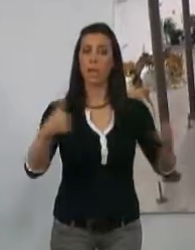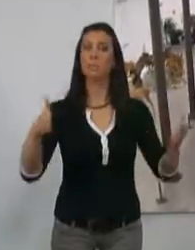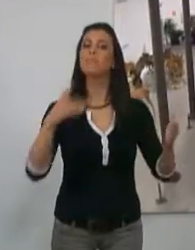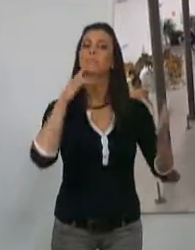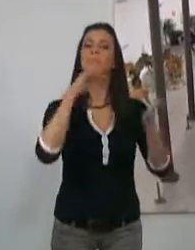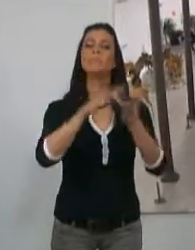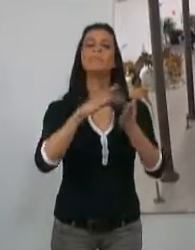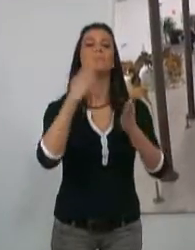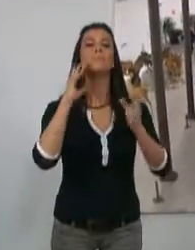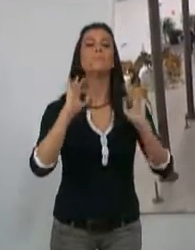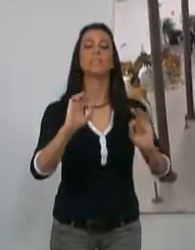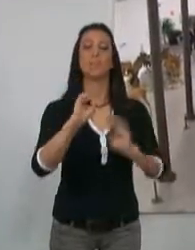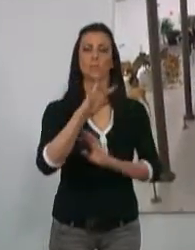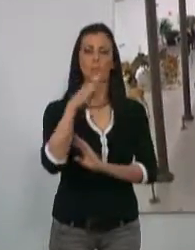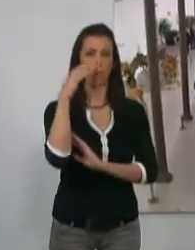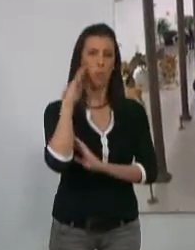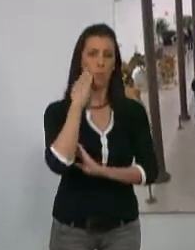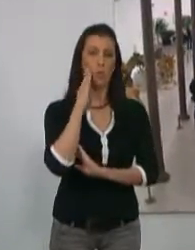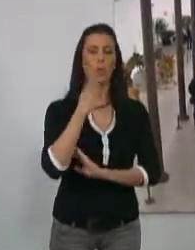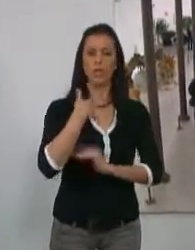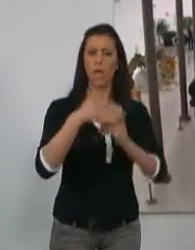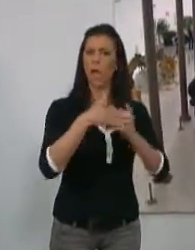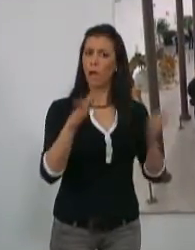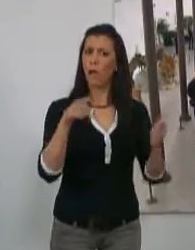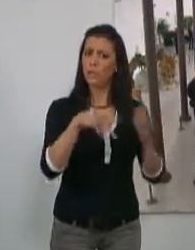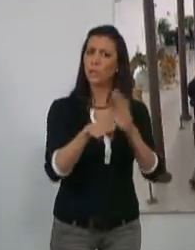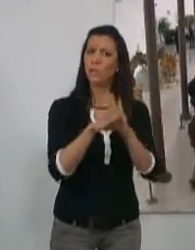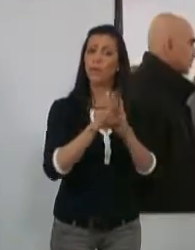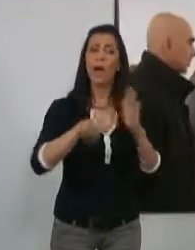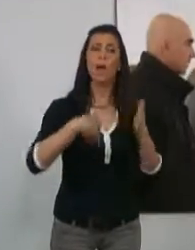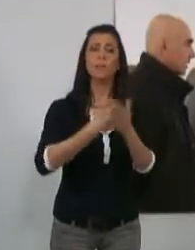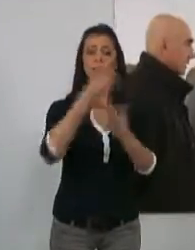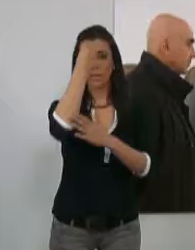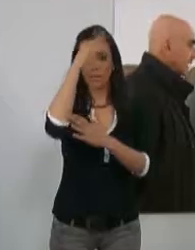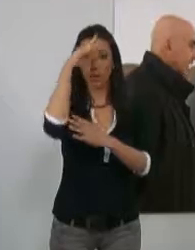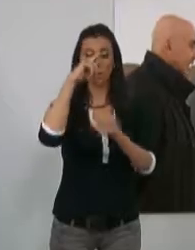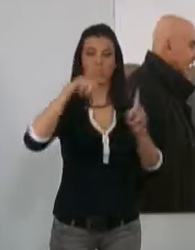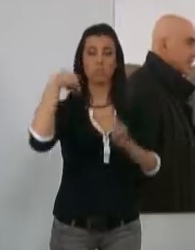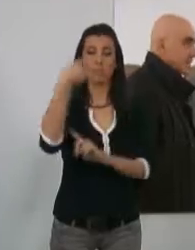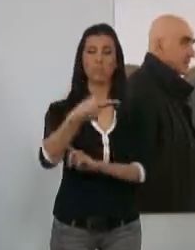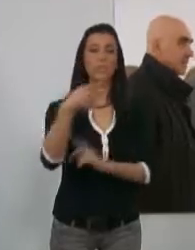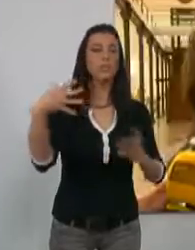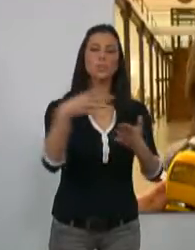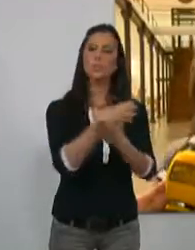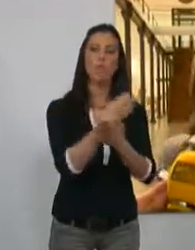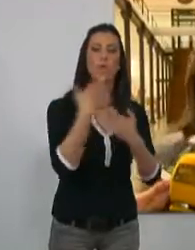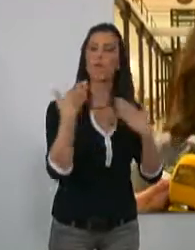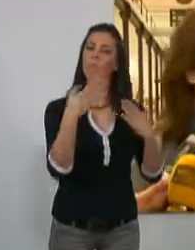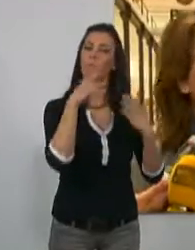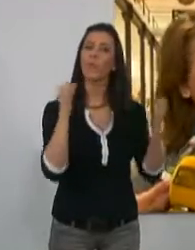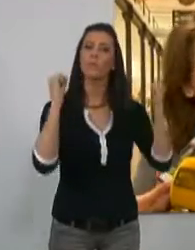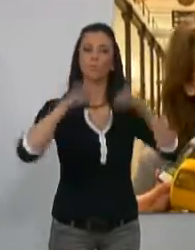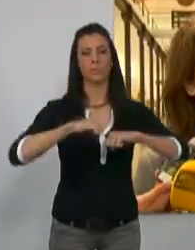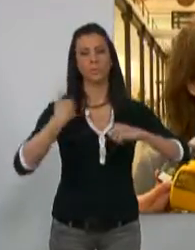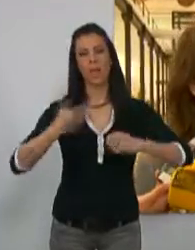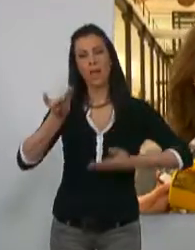puerta el próximo día 14 de julio y se mantendrá abierta hasta enero del próximo año. Todo ello fruto